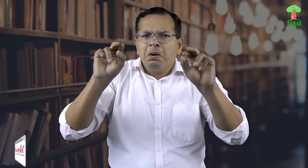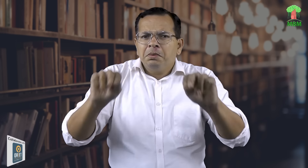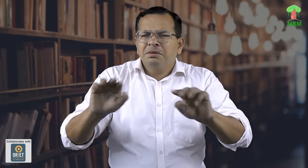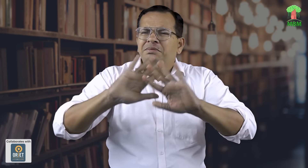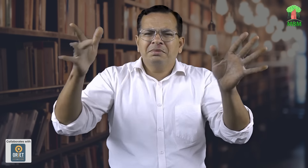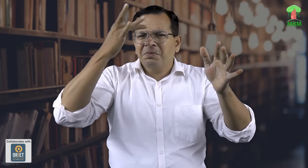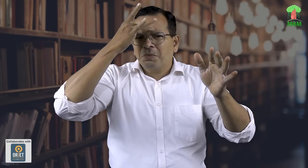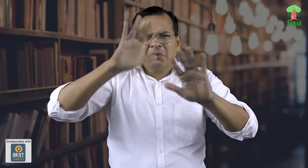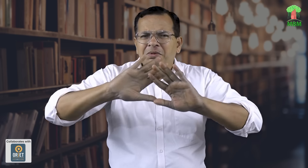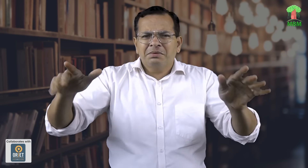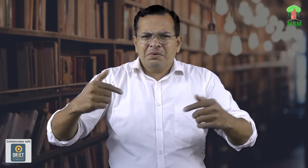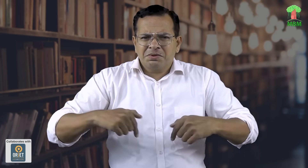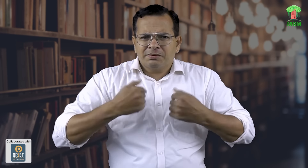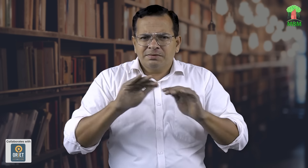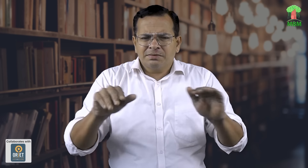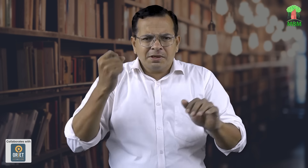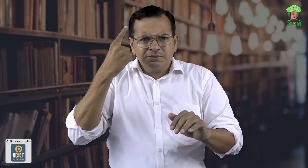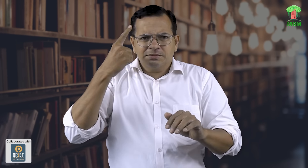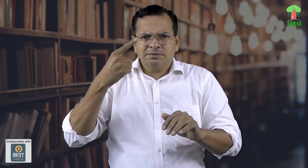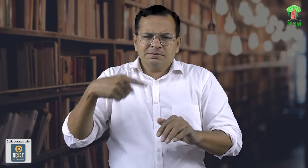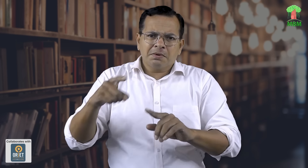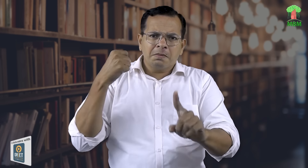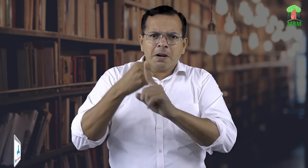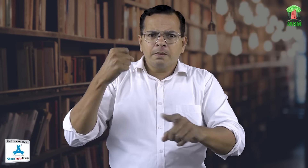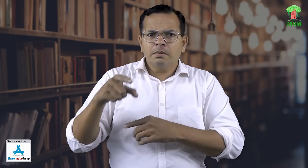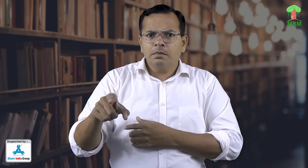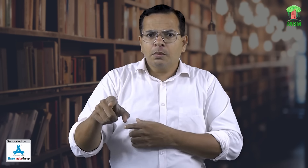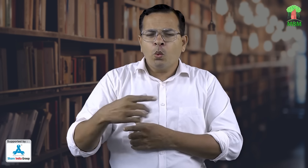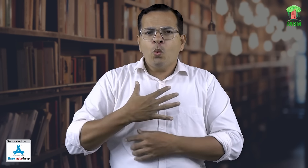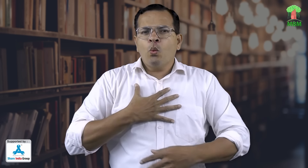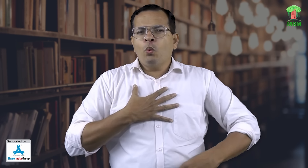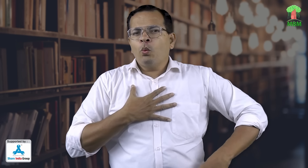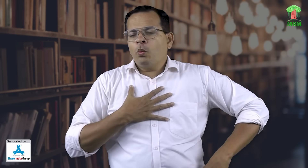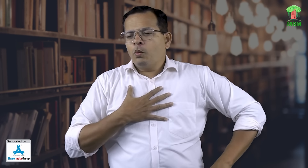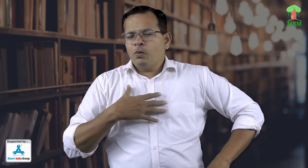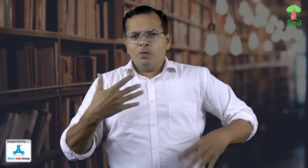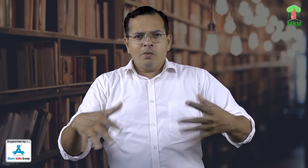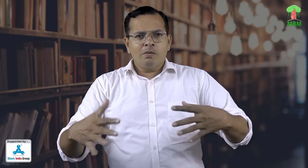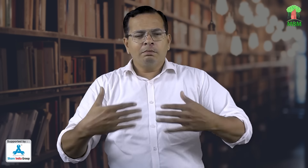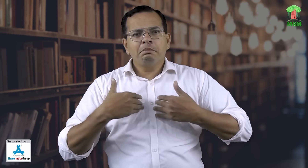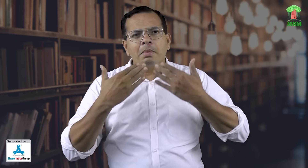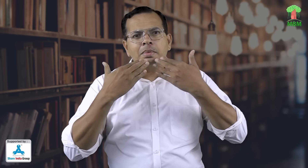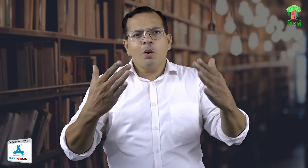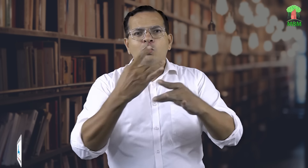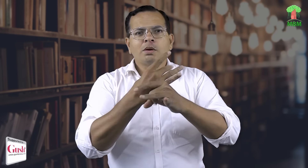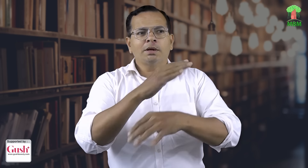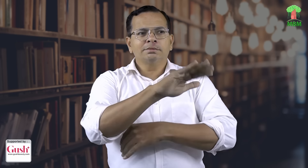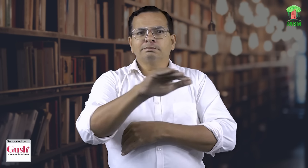बहुत सराल है कोई जरुद नहीं है वह अपने स्वतंतर रूप से उस चीज़ को पढ़ सकते हैं वह थैंक्यू सो मच